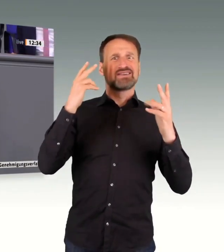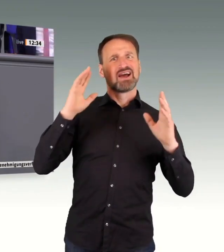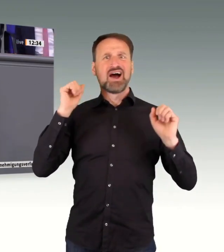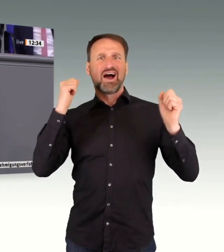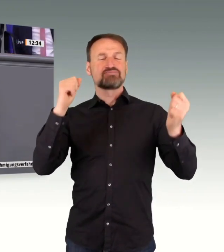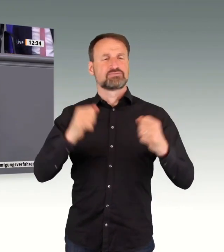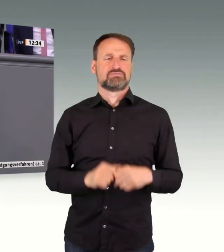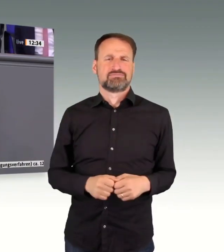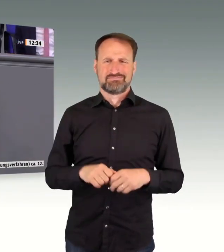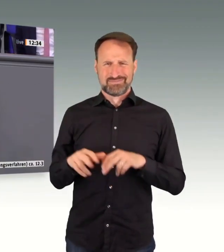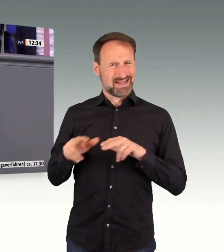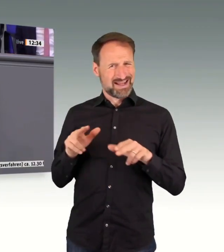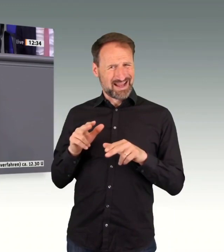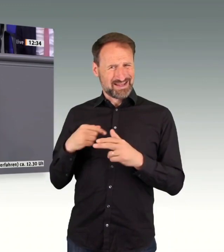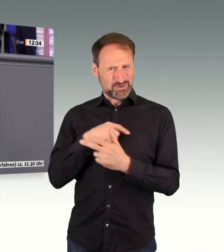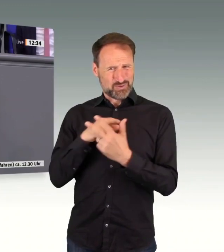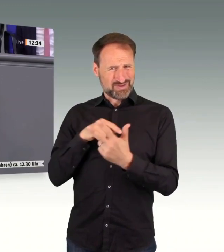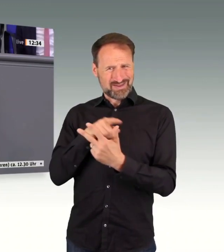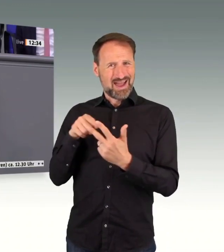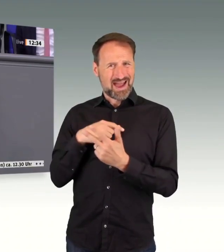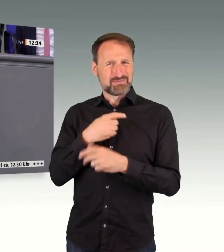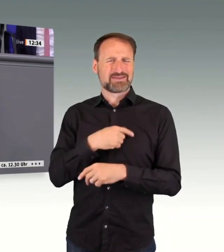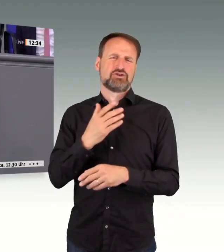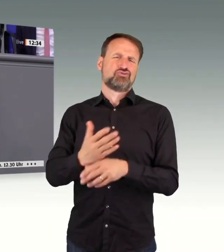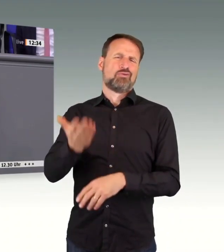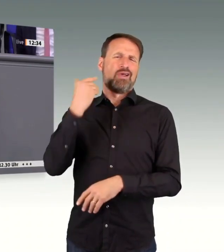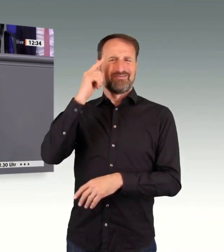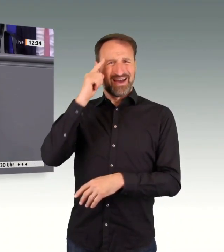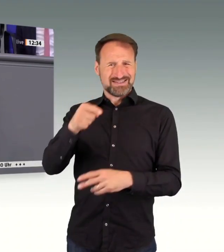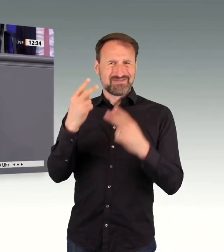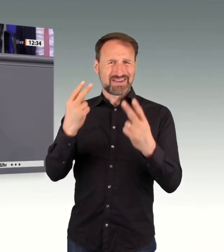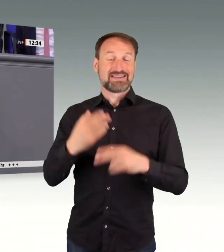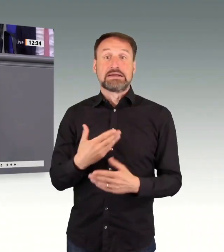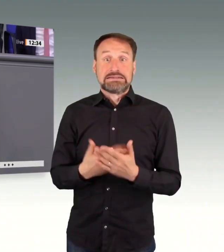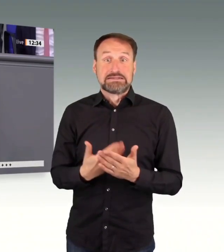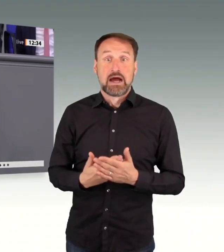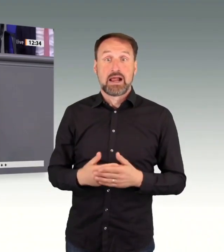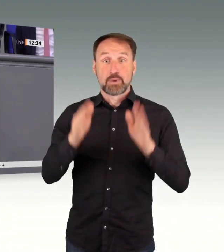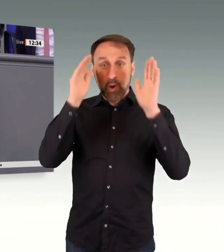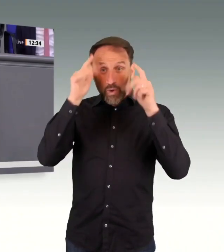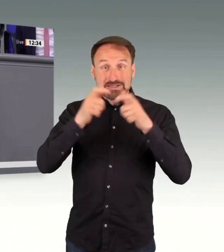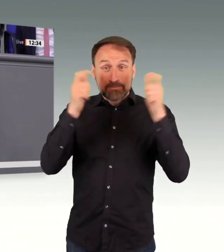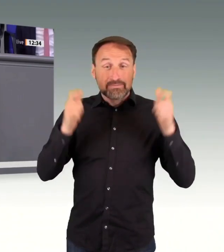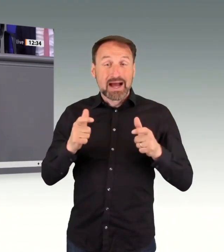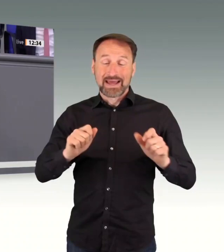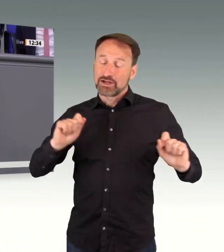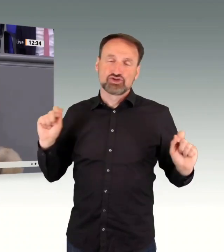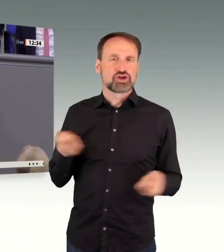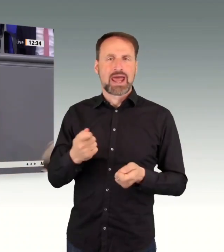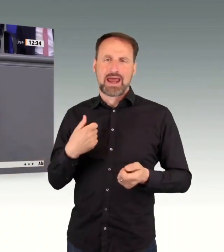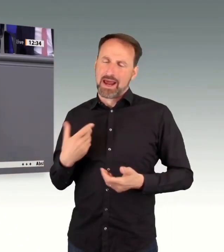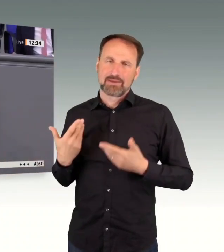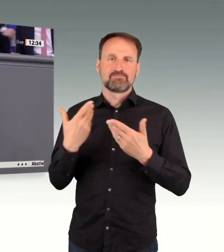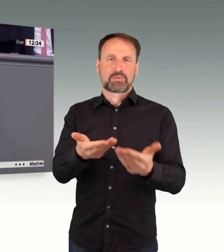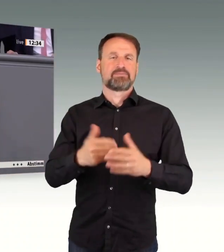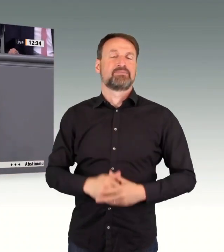da schon länger bekannt, weshalb wir zum Beispiel das Osterpaket so schnell auf den Weg gebracht haben. Mit diesem setzen wir etliche